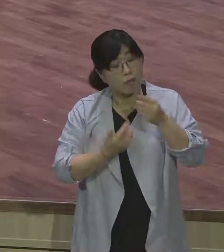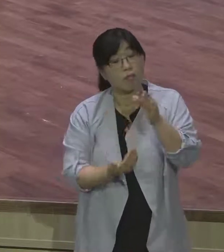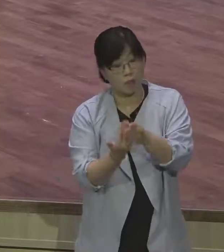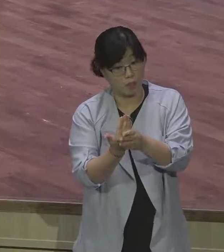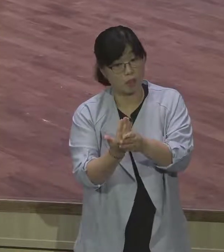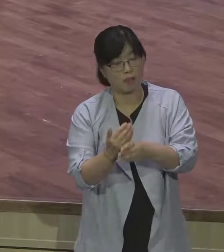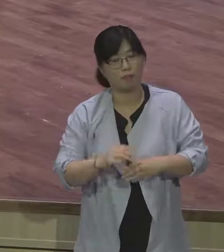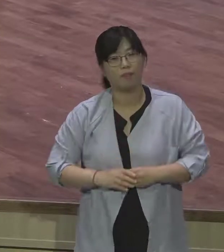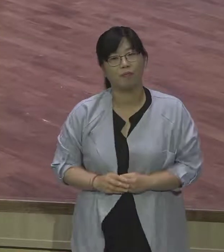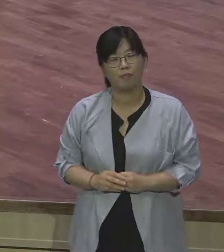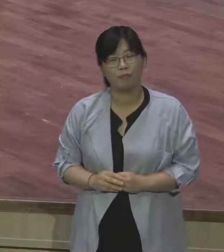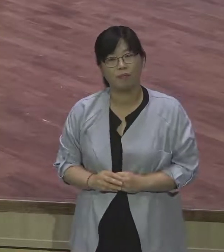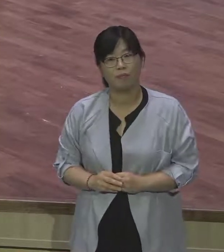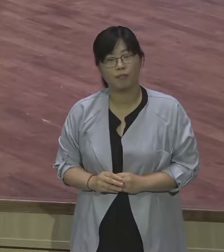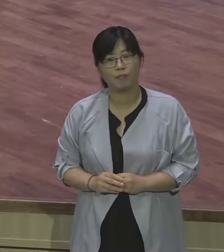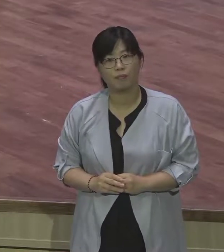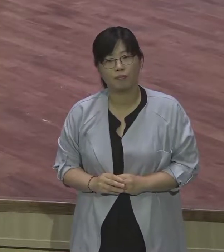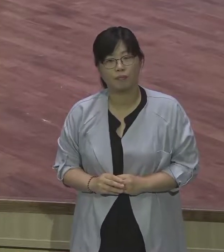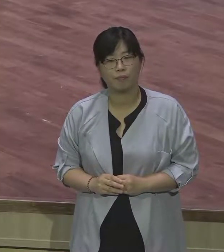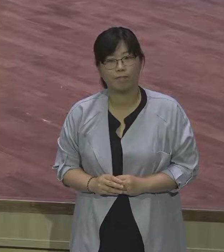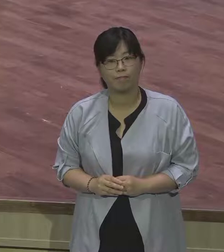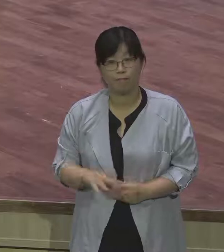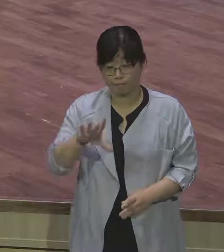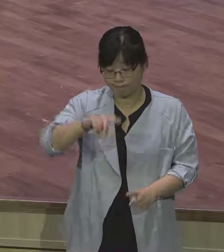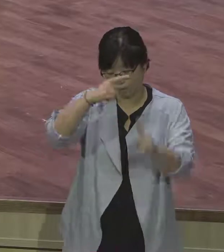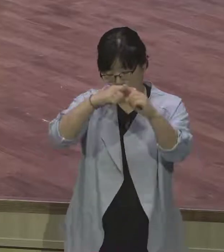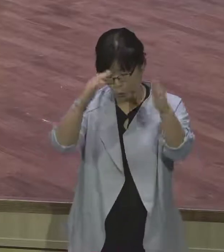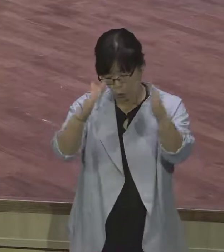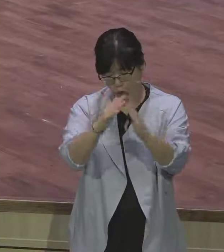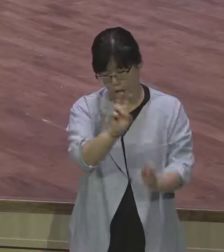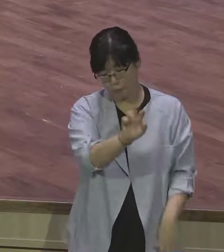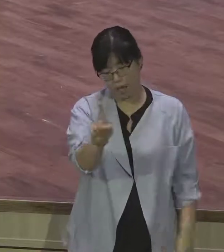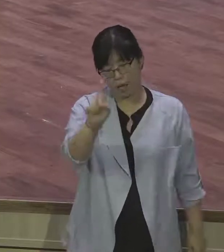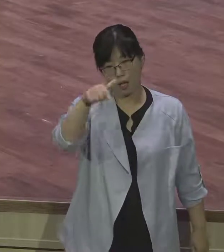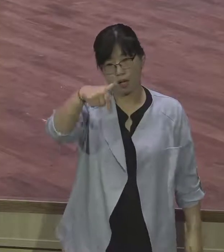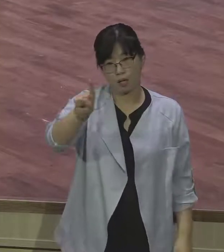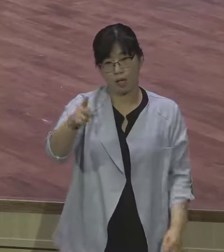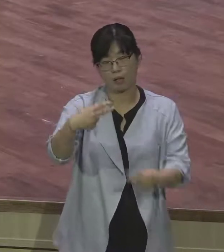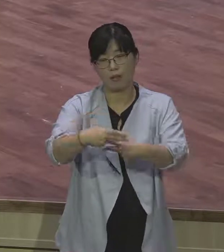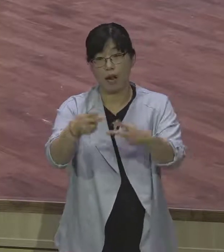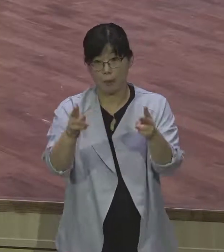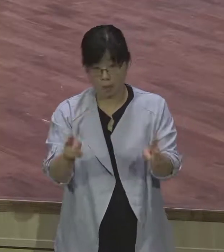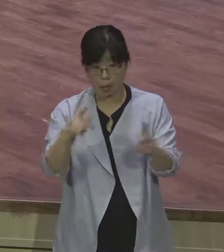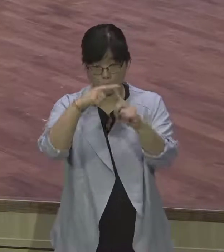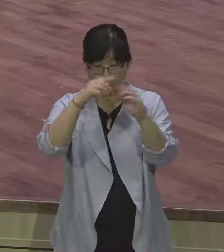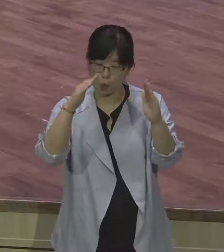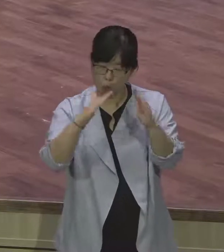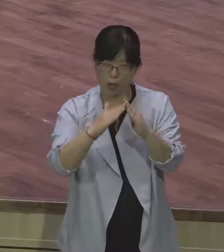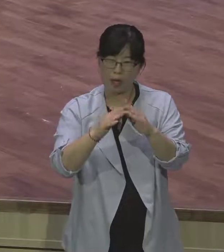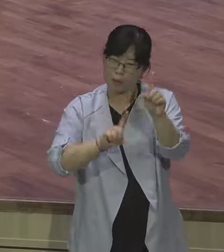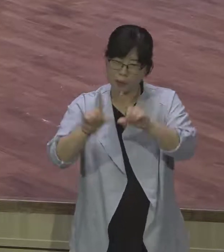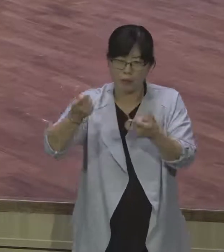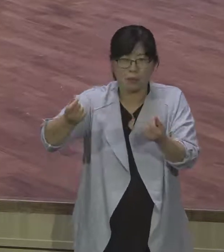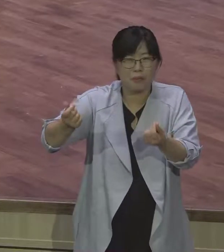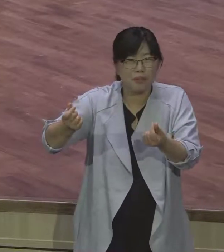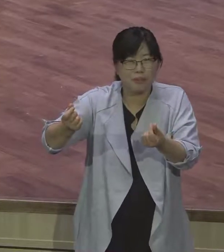초대교회의 마가다라빵 교회가 그랬습니다. 사도행전 2장 46경으로 47경으로 가면 날마다